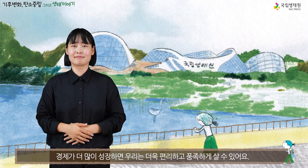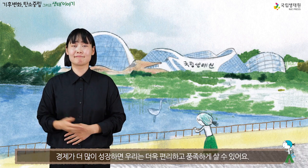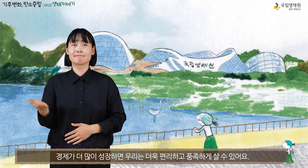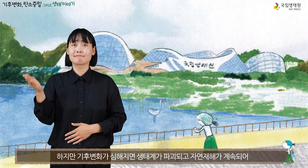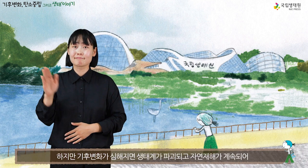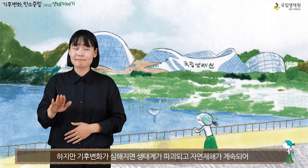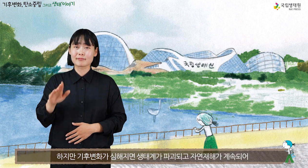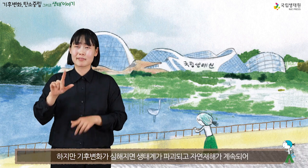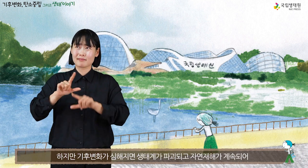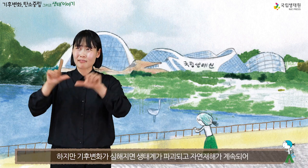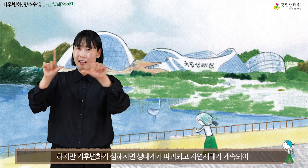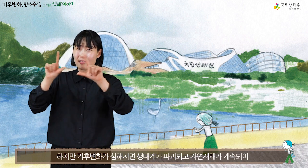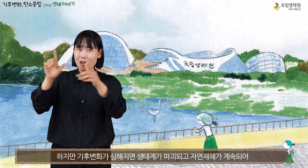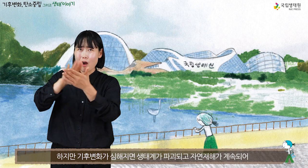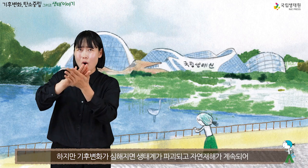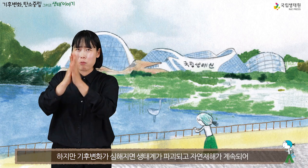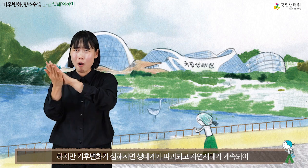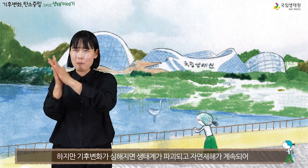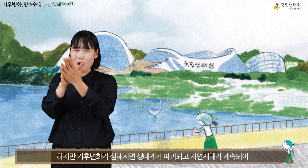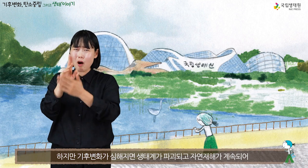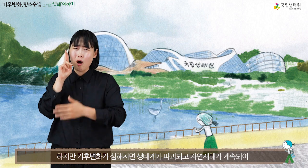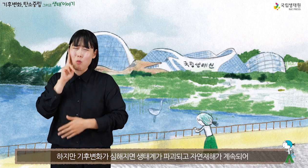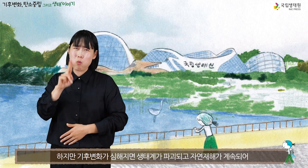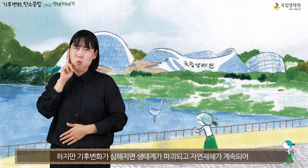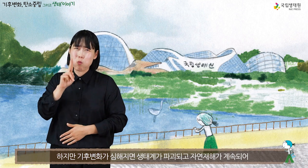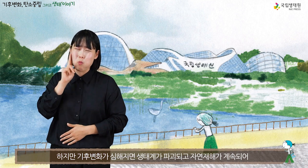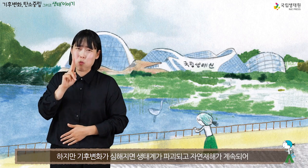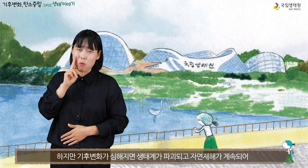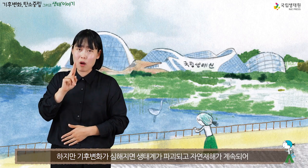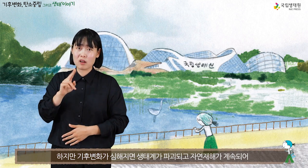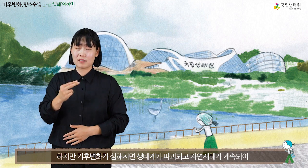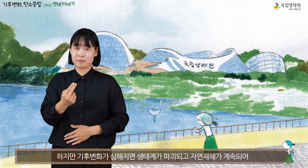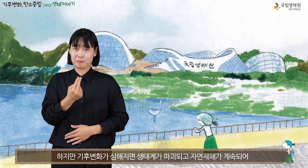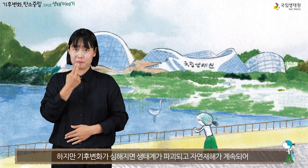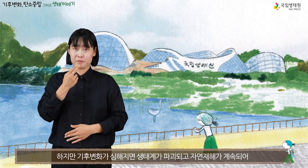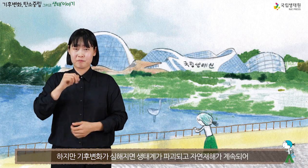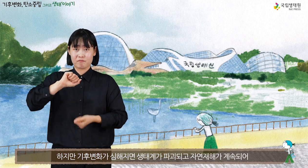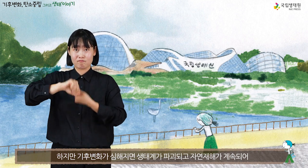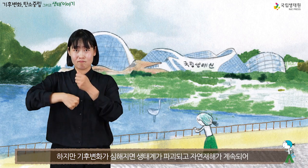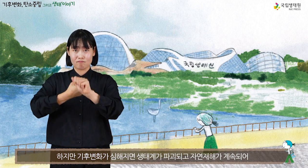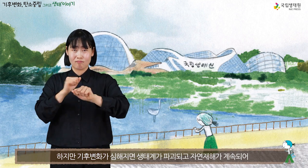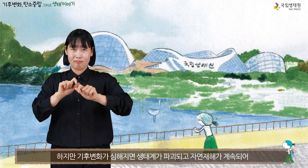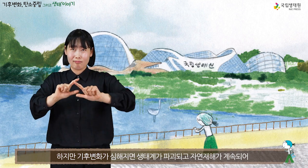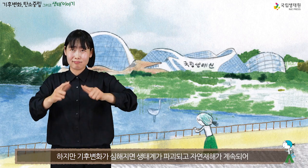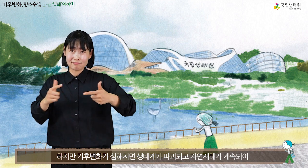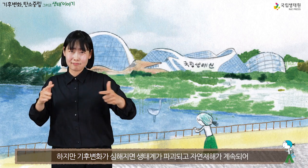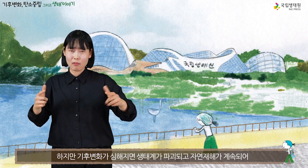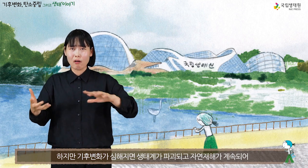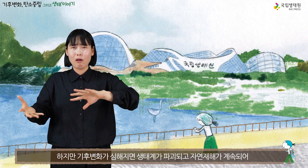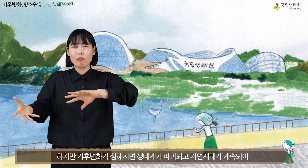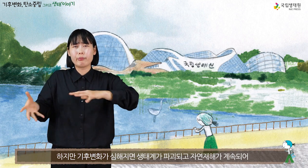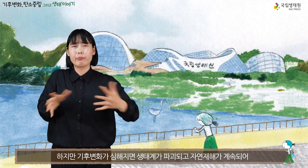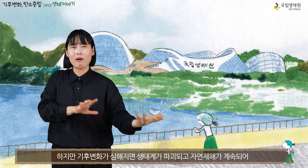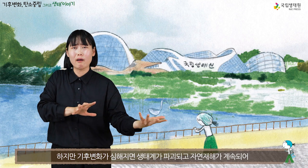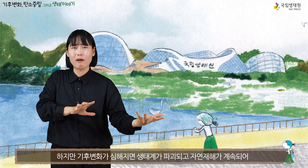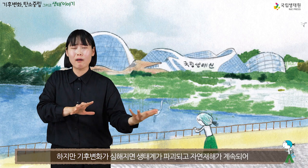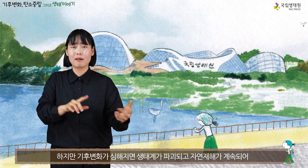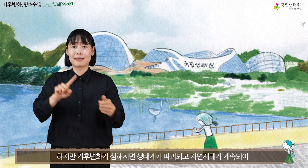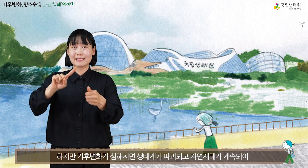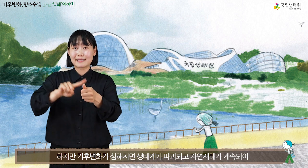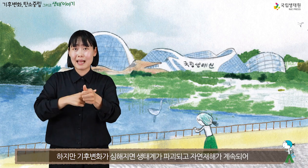하지만 기후변화가 심해지면 생태계가 파괴되고 자연재해가 계속돼요.